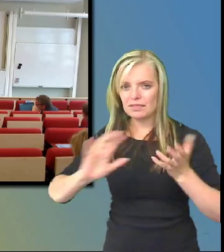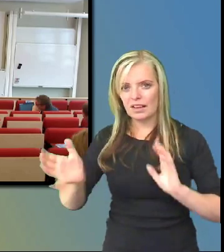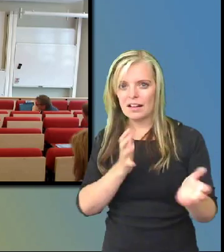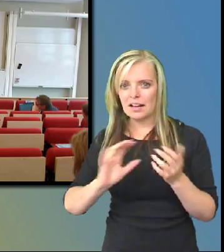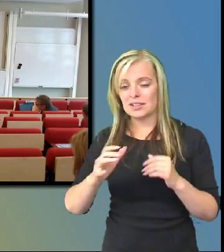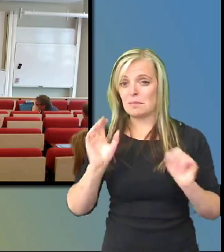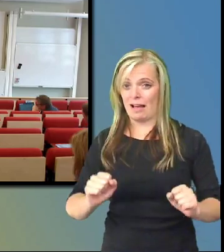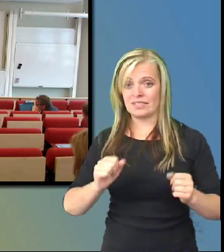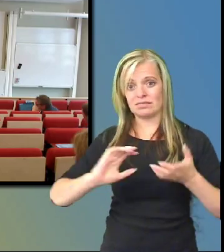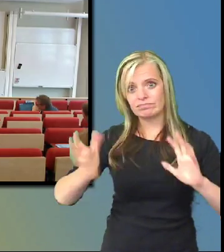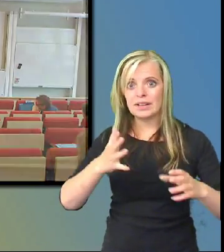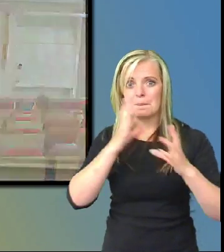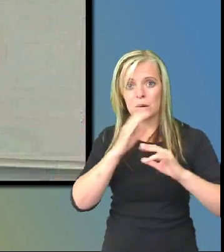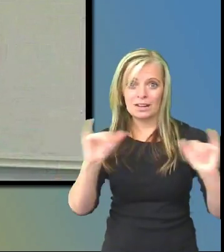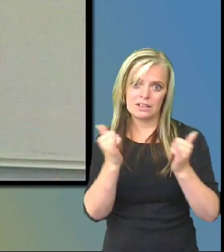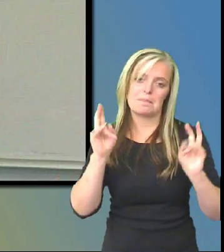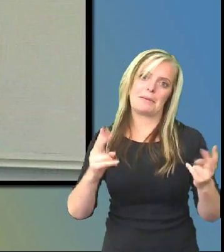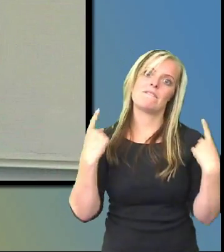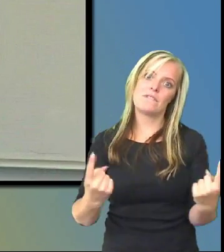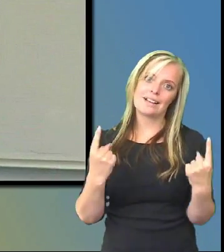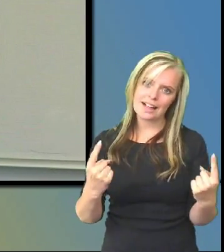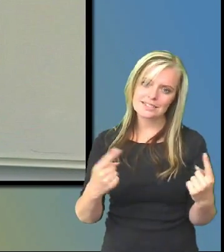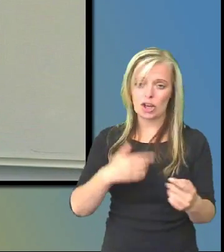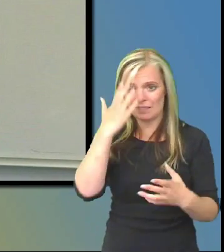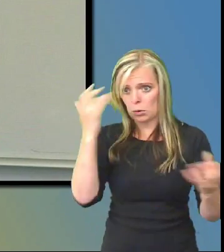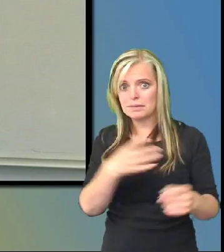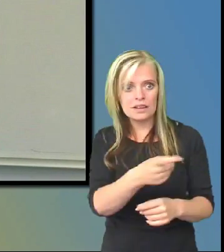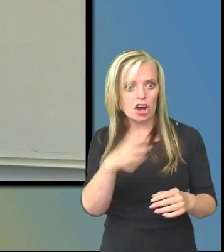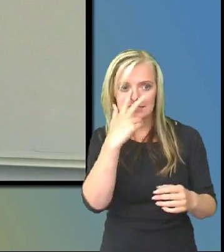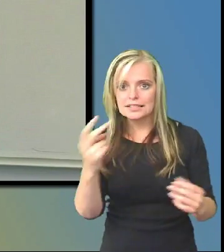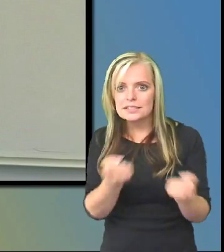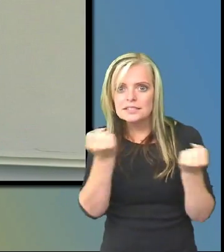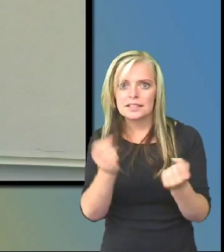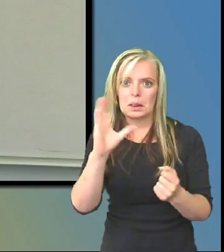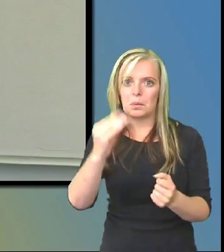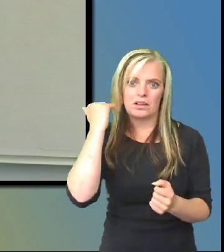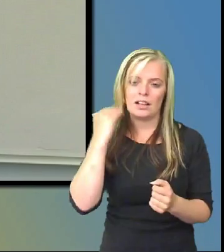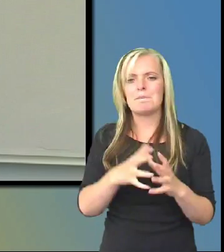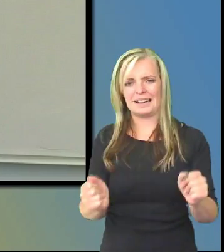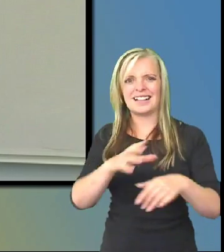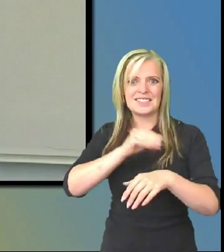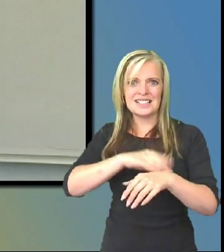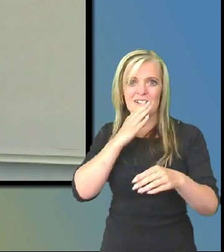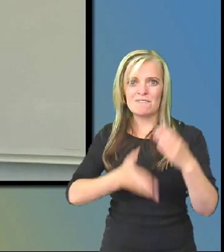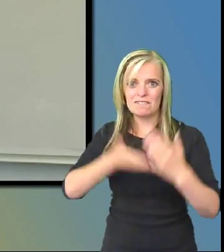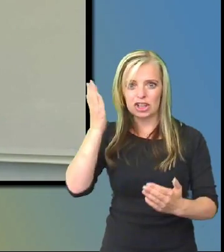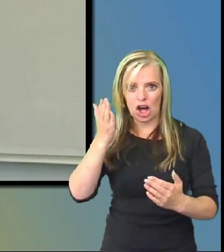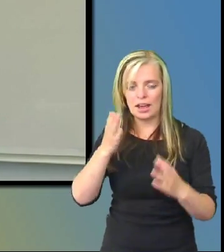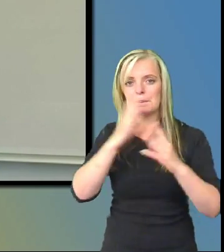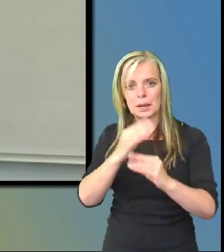Tolkade Melodifestivalen. Var helt fantastiska. vet inte om var någon av er som såg dem. Men under svenska finalen i Melodifestivalen i år. Så